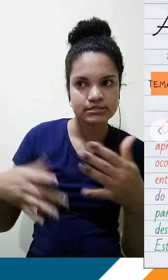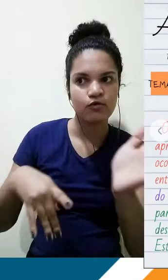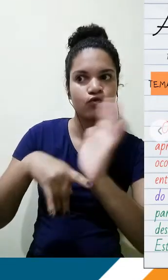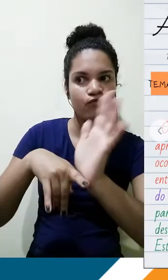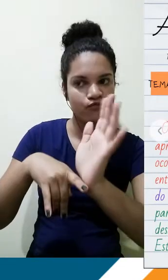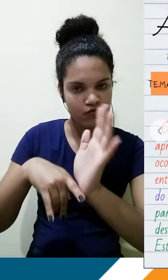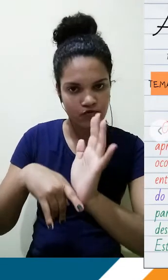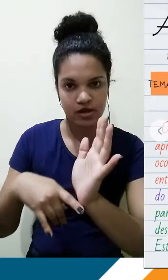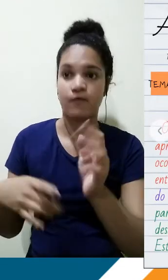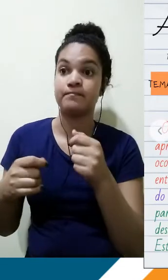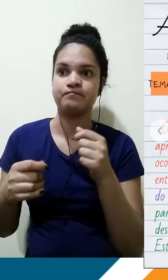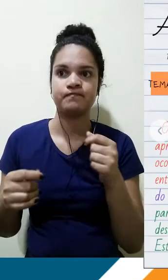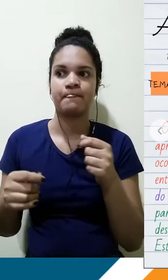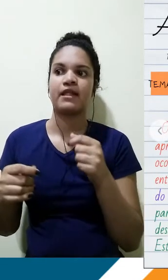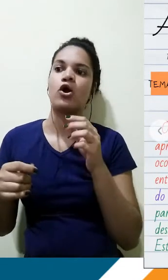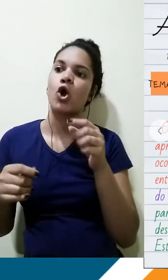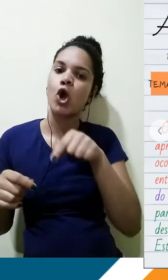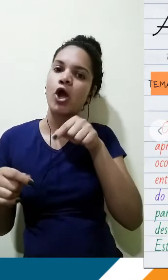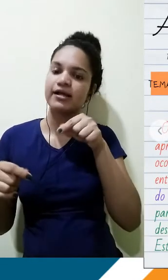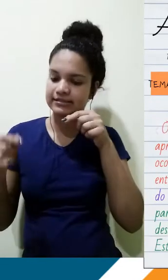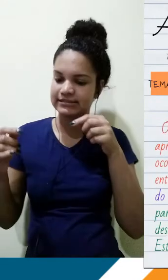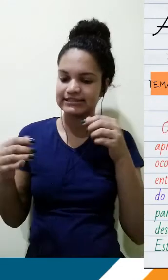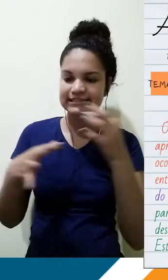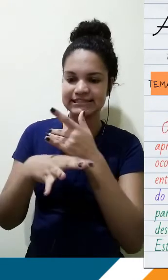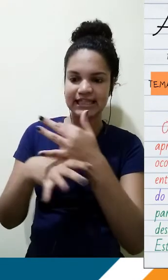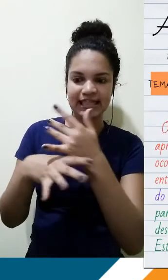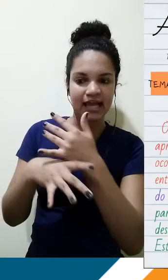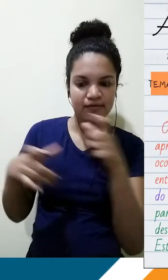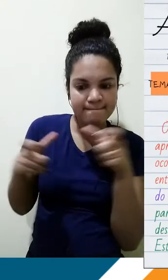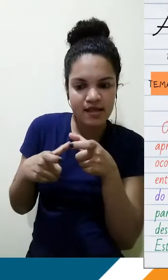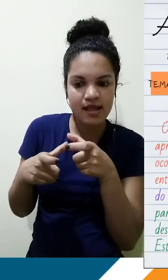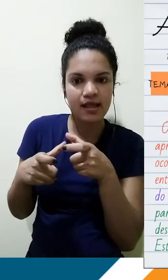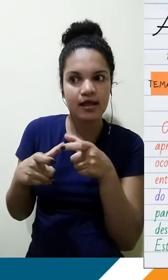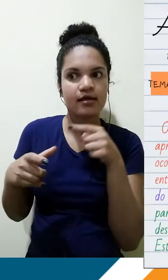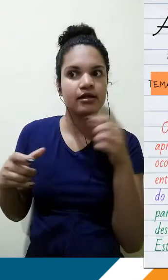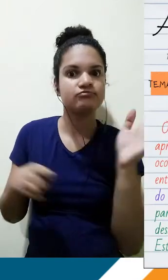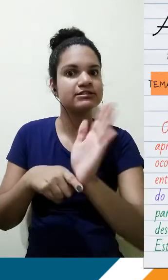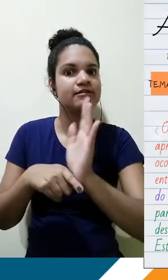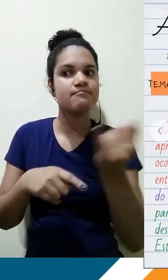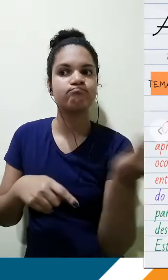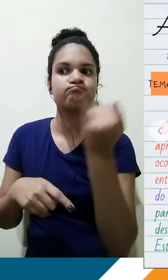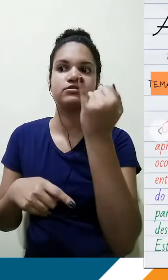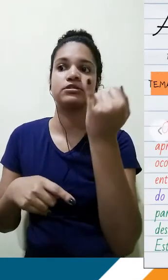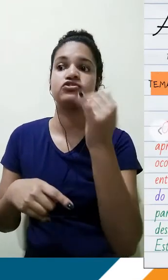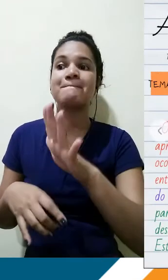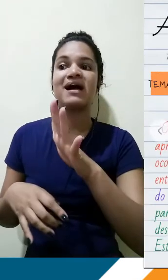reforçando que na pequena cidade a importância do cinema foi colocada em destaque e mostrando que, infelizmente, fora da ficção,